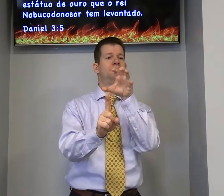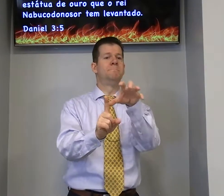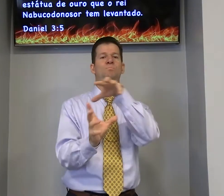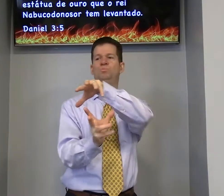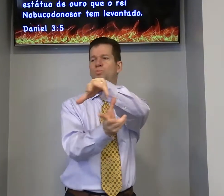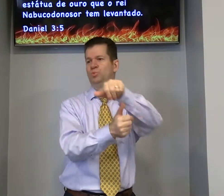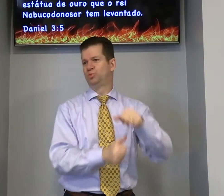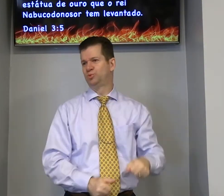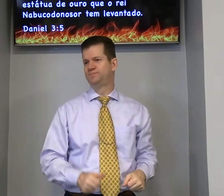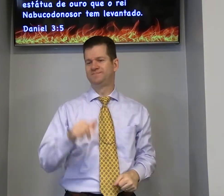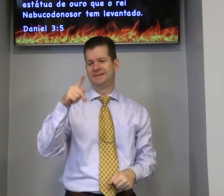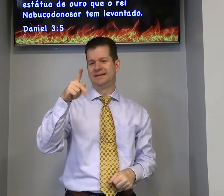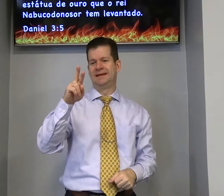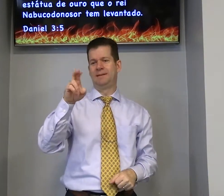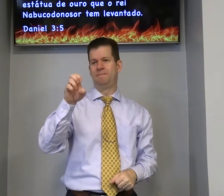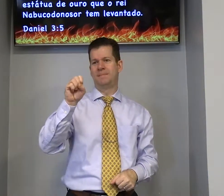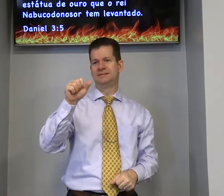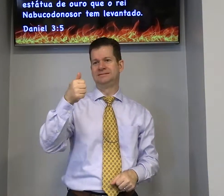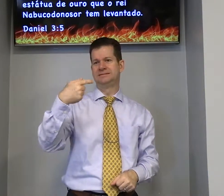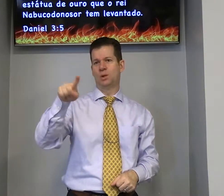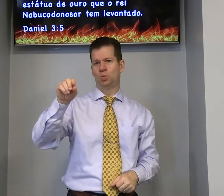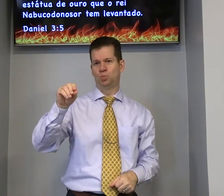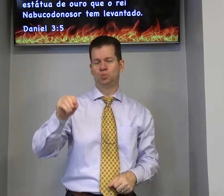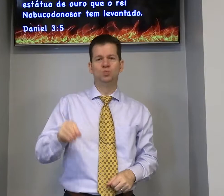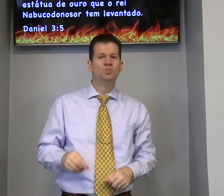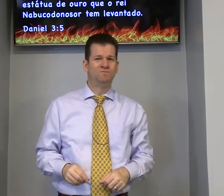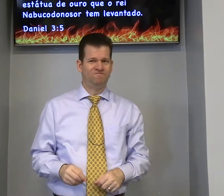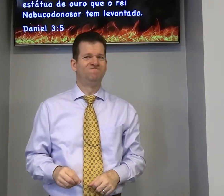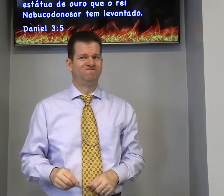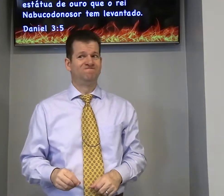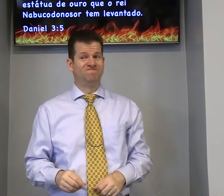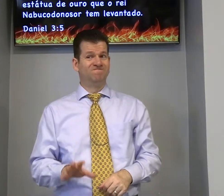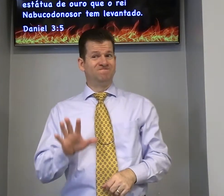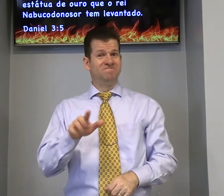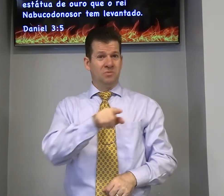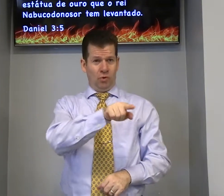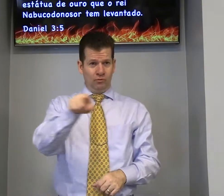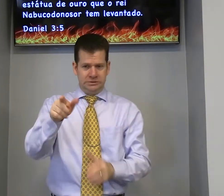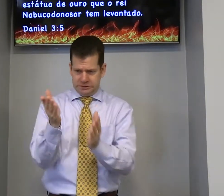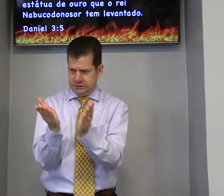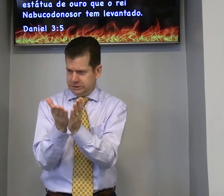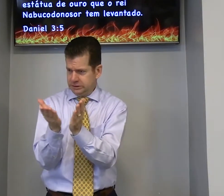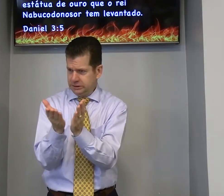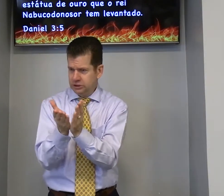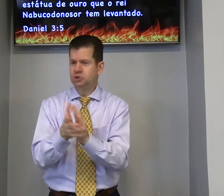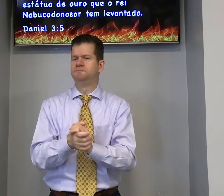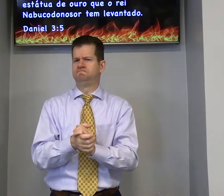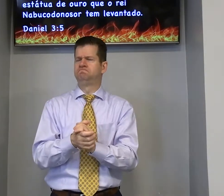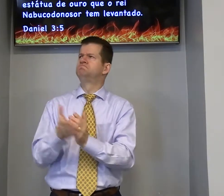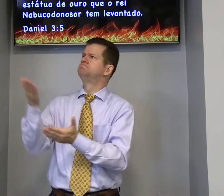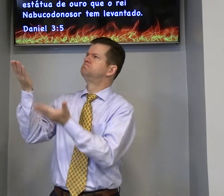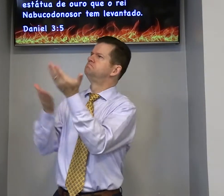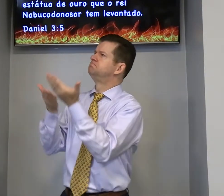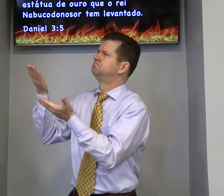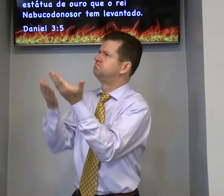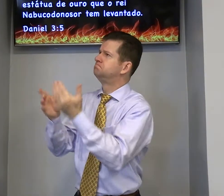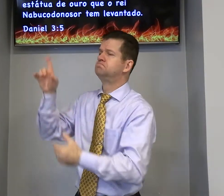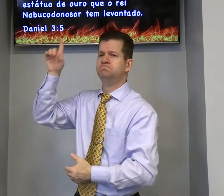pressão do mundo. Pressão. Você, crente, serve